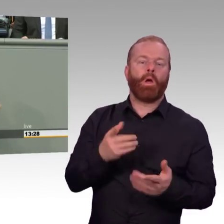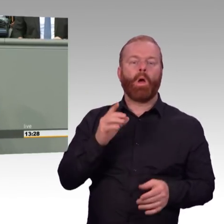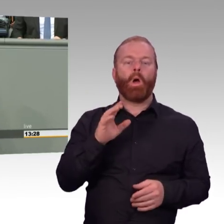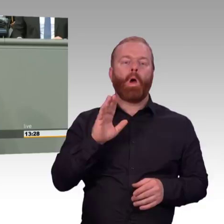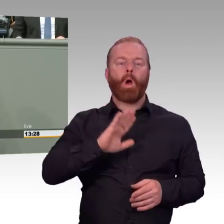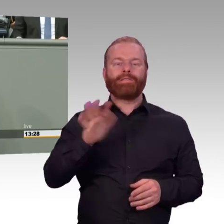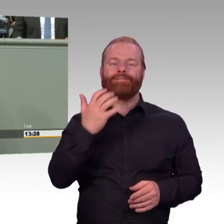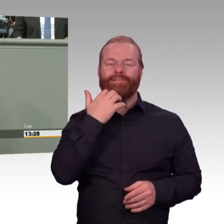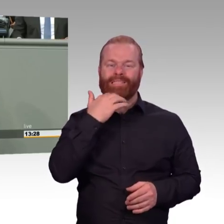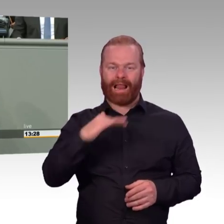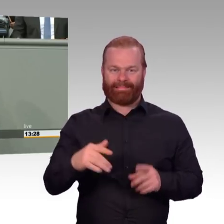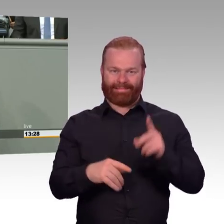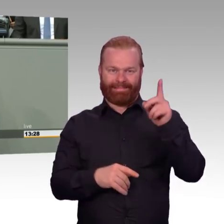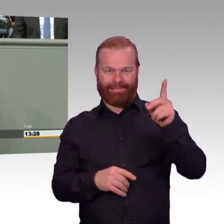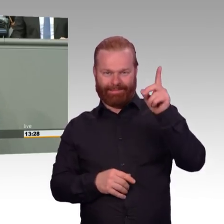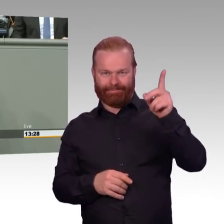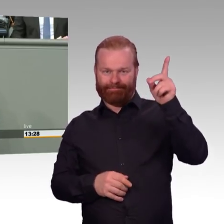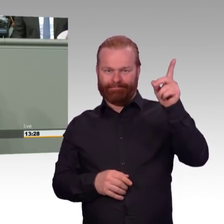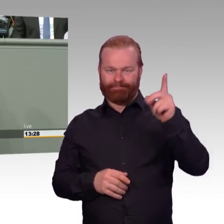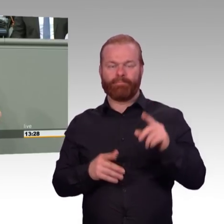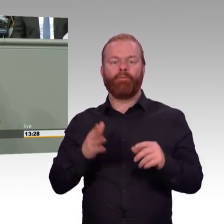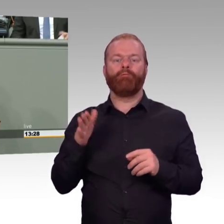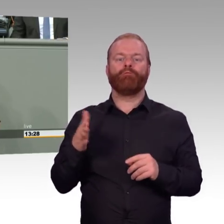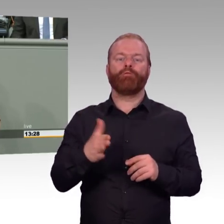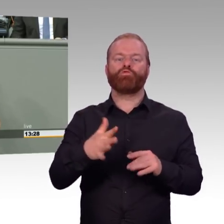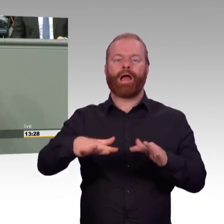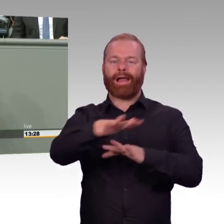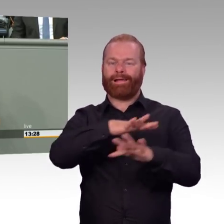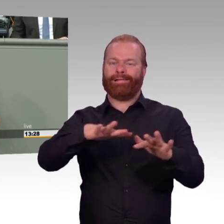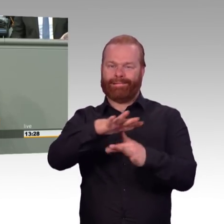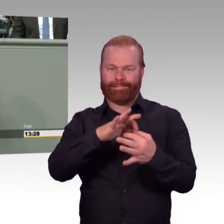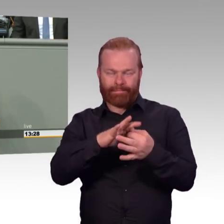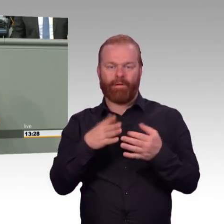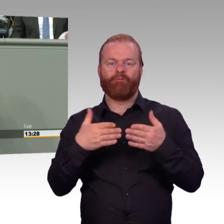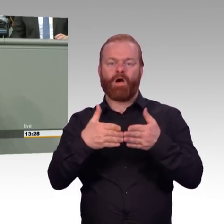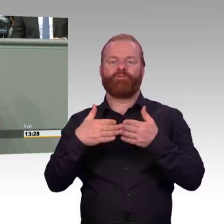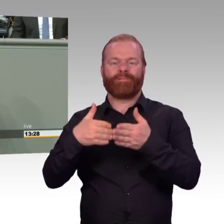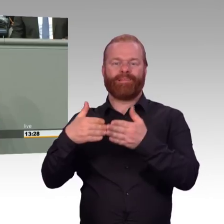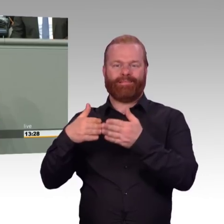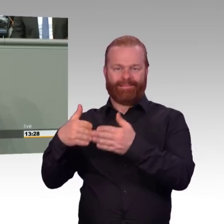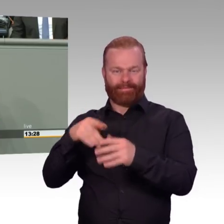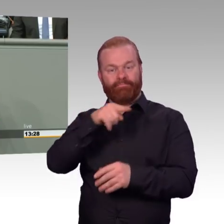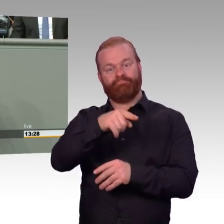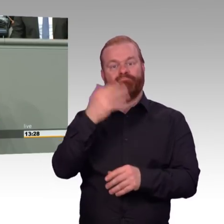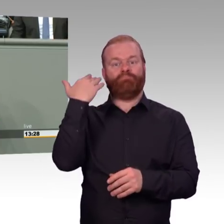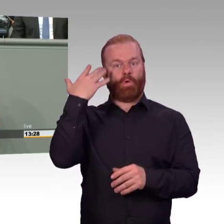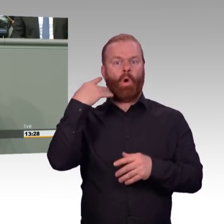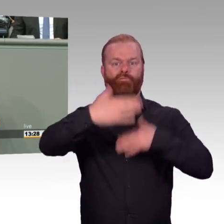Strukturstärkungsgesetz, das den Menschen irgendwie geholfen hat. Sondern wir mussten uns selber helfen, und das war kein freudiges Ereignis. Und ich glaube,